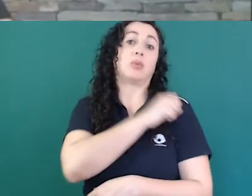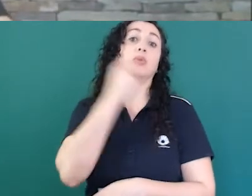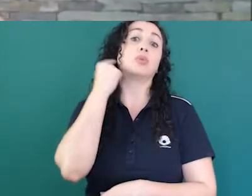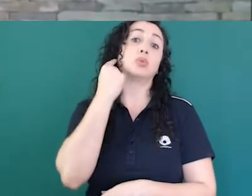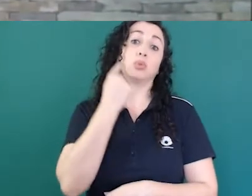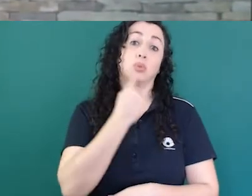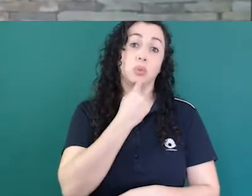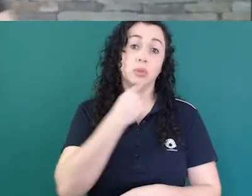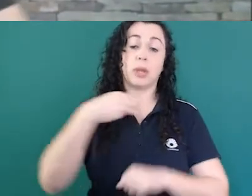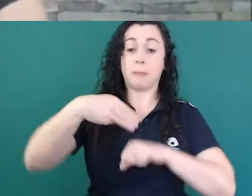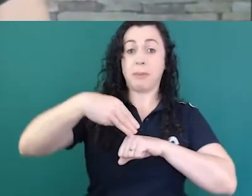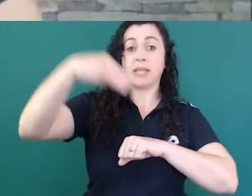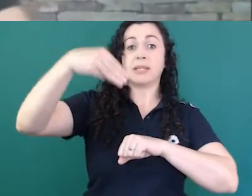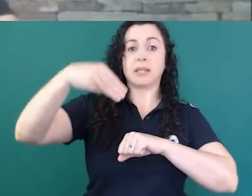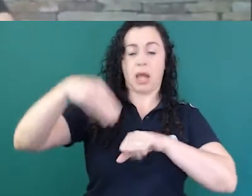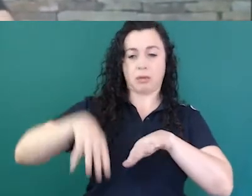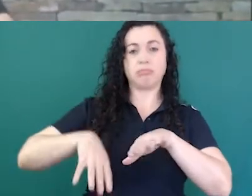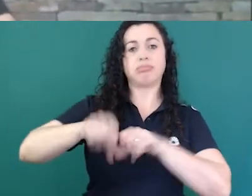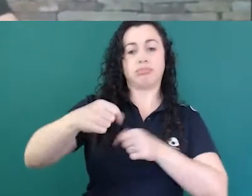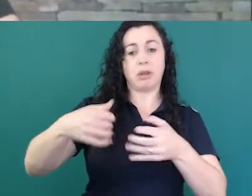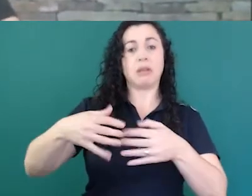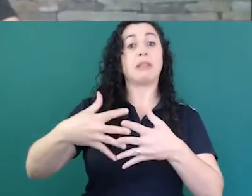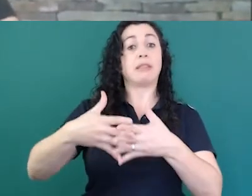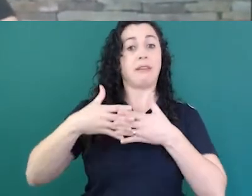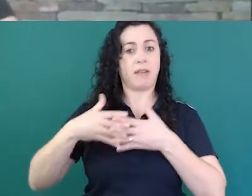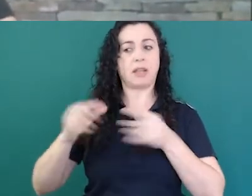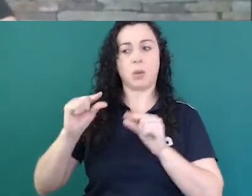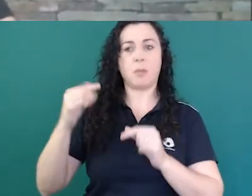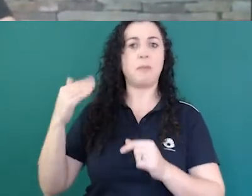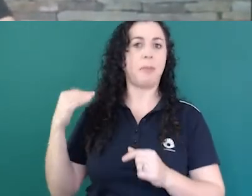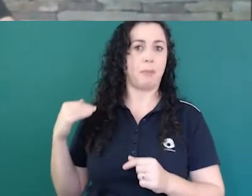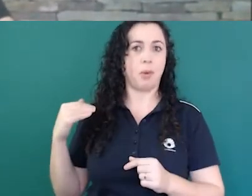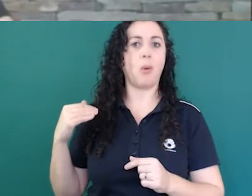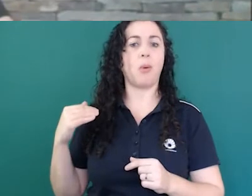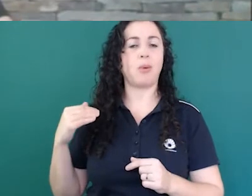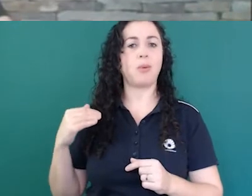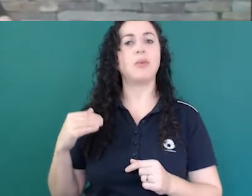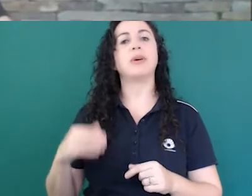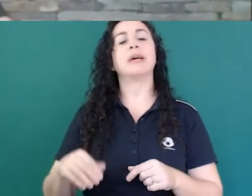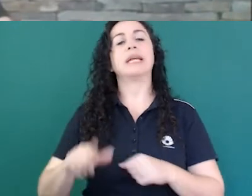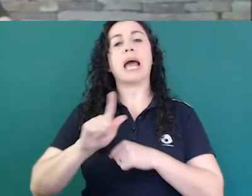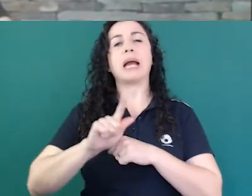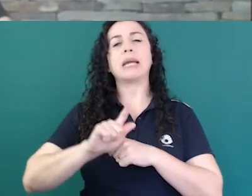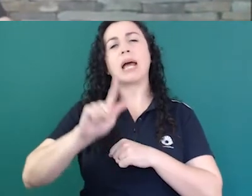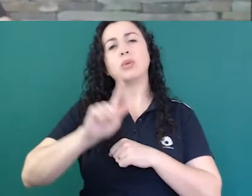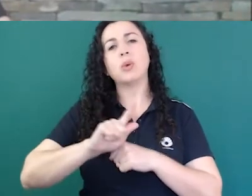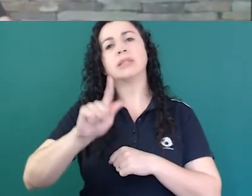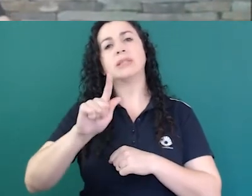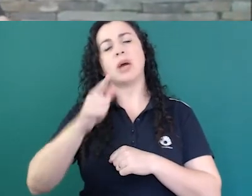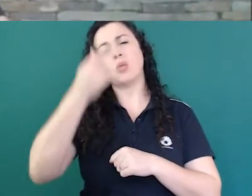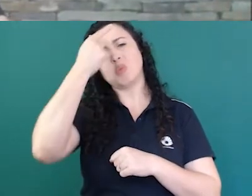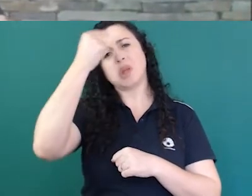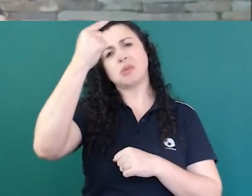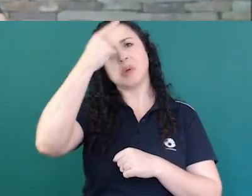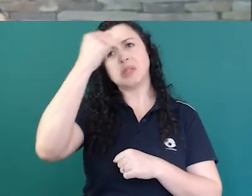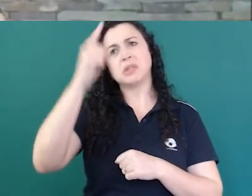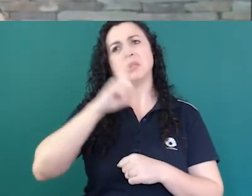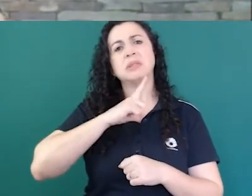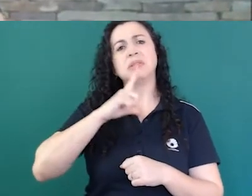e na graduação é que está sendo mais difícil do surdo passar no vestibular então